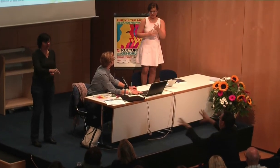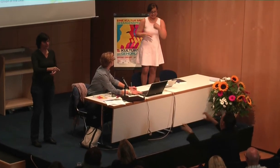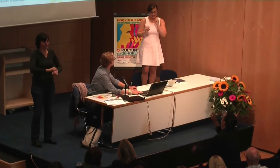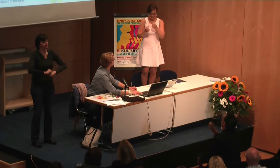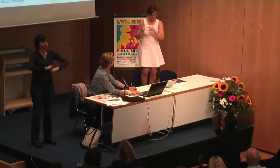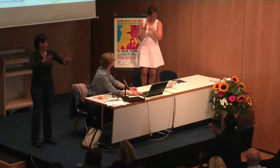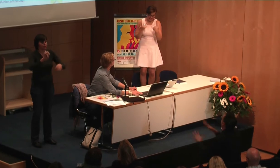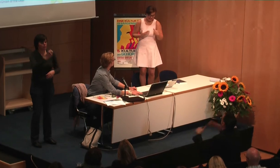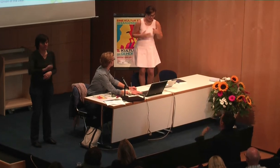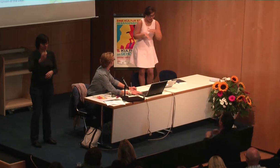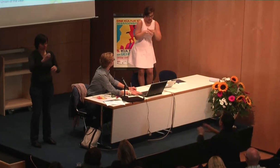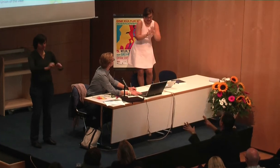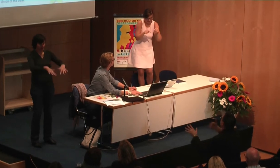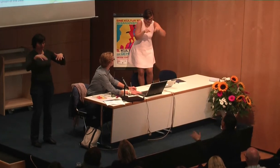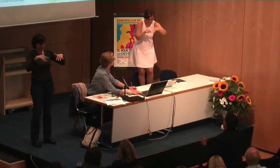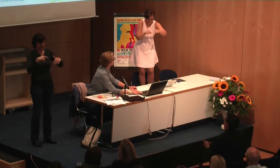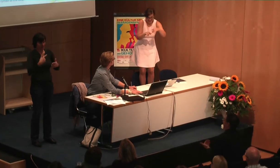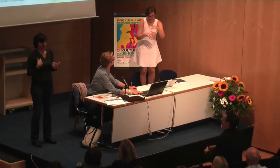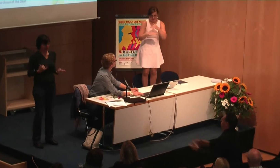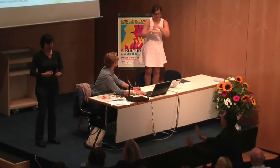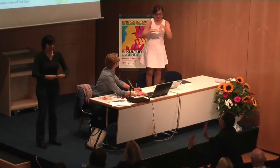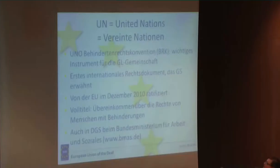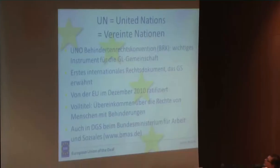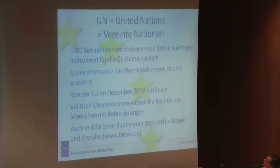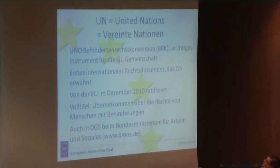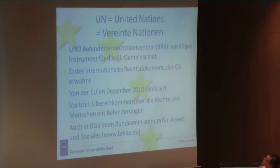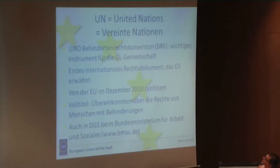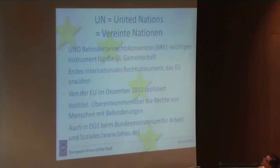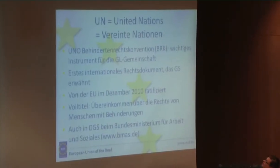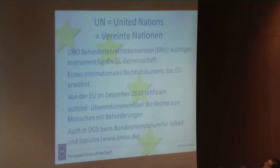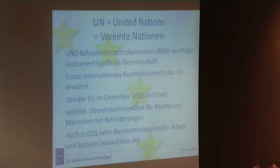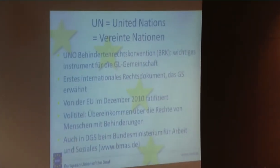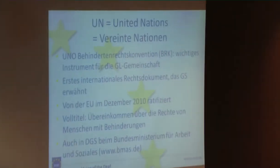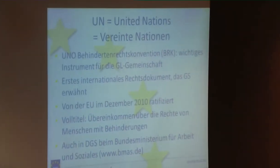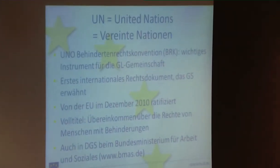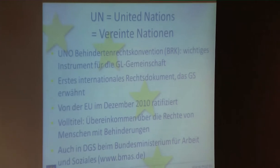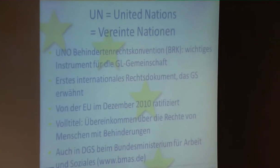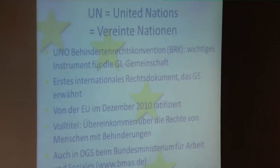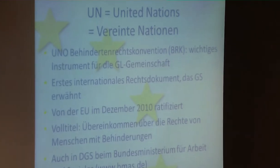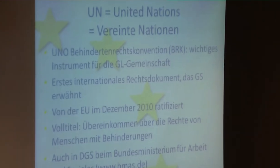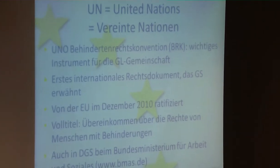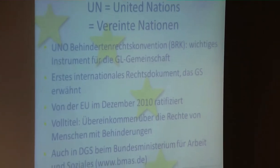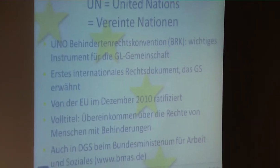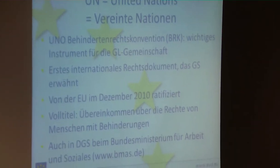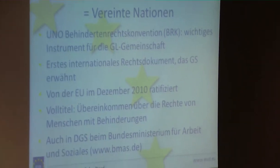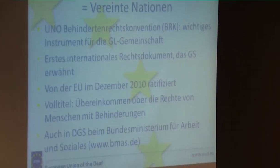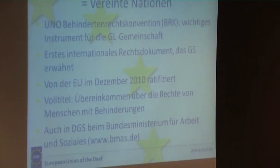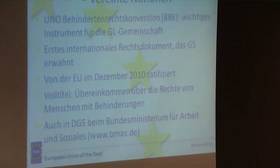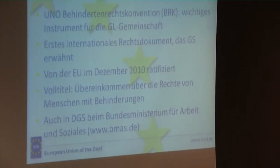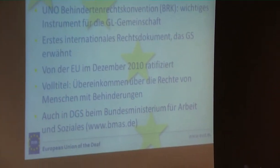auch verteilt. Das ist ein ganz neues Buch, das kann ich leider noch gar nicht zeigen. Und ja, das ist ein sehr wichtiges